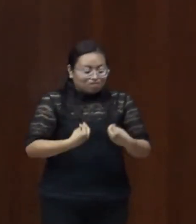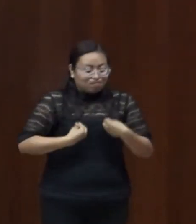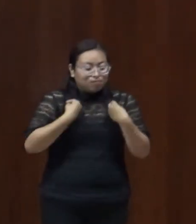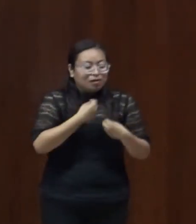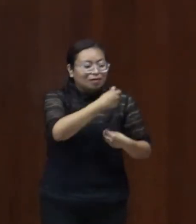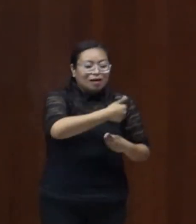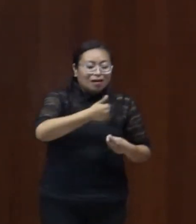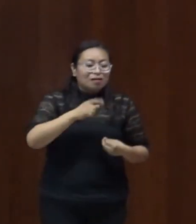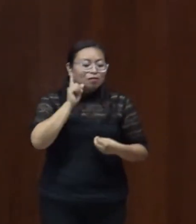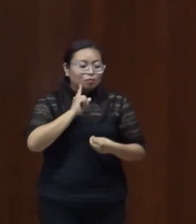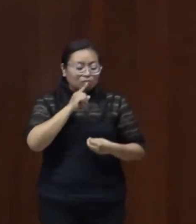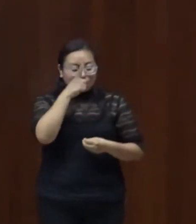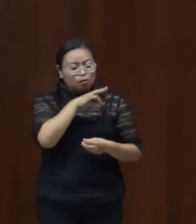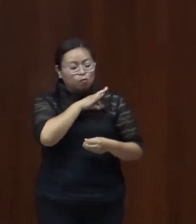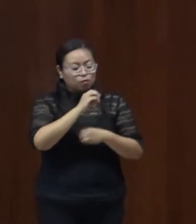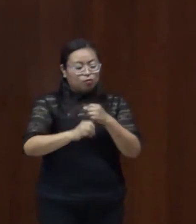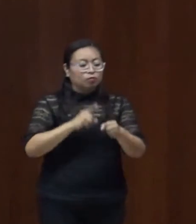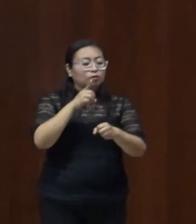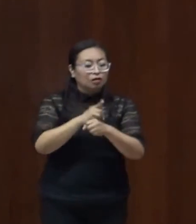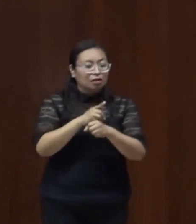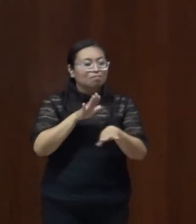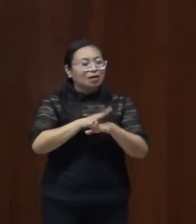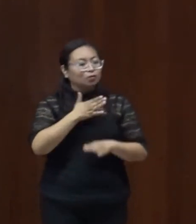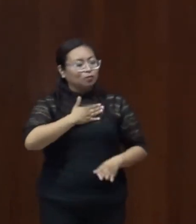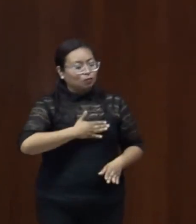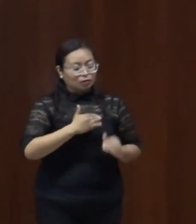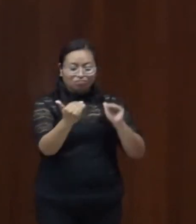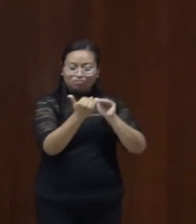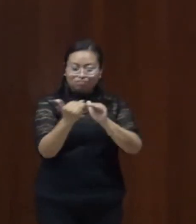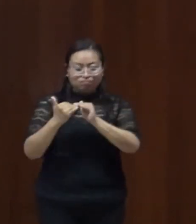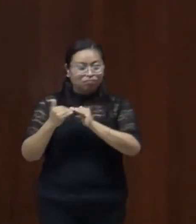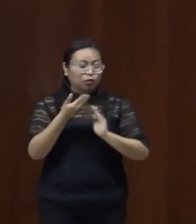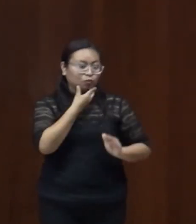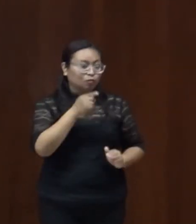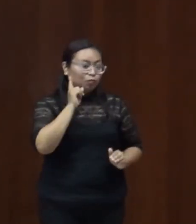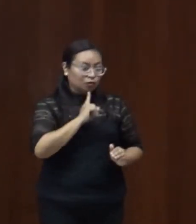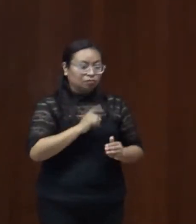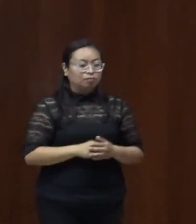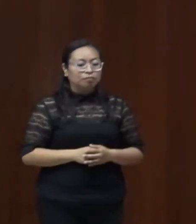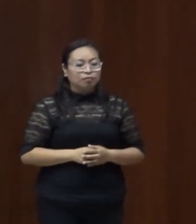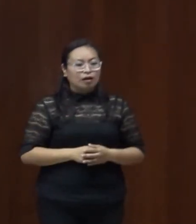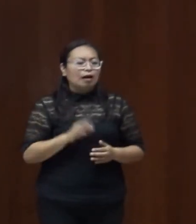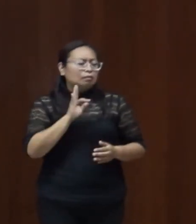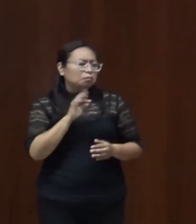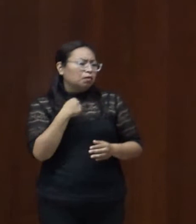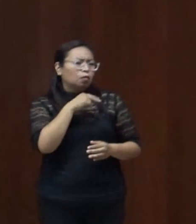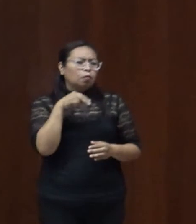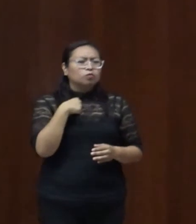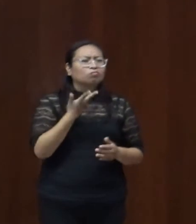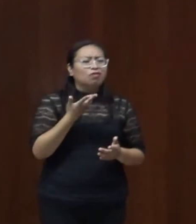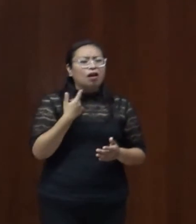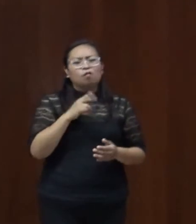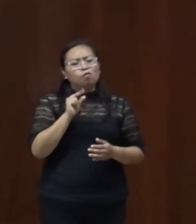construcción de una sociedad más justa e igualitaria. No es para nosotros desconocido que